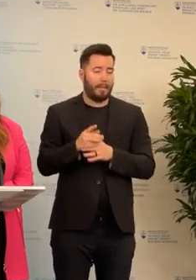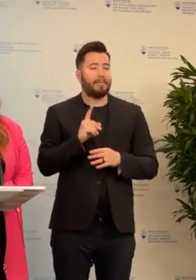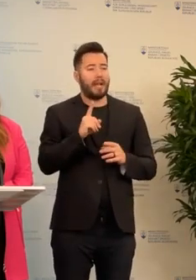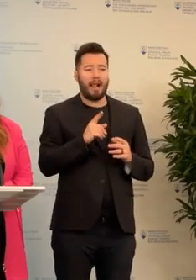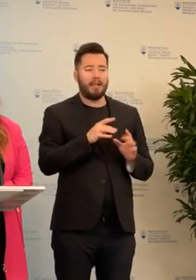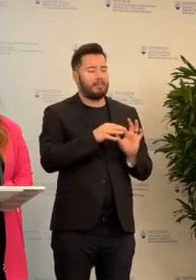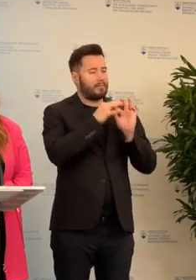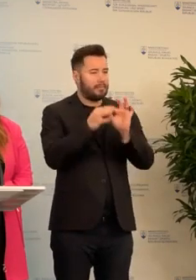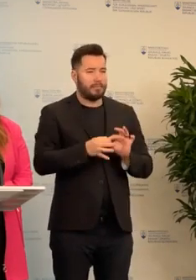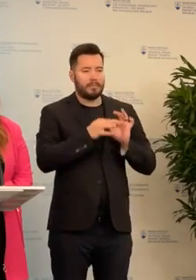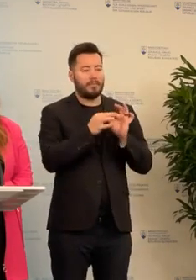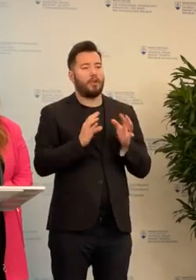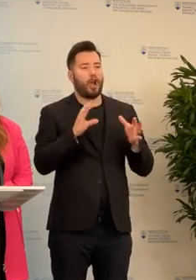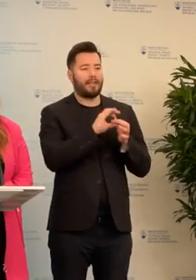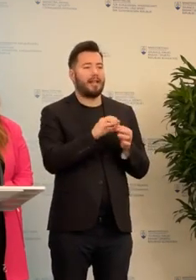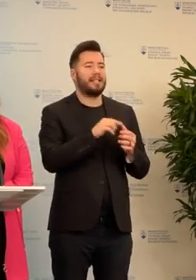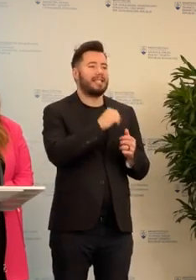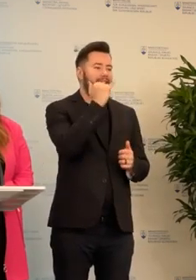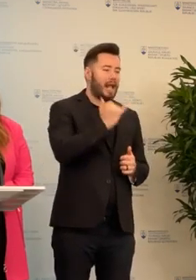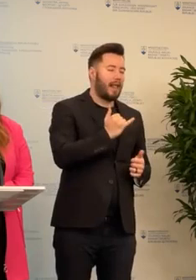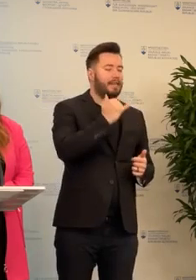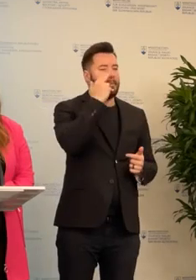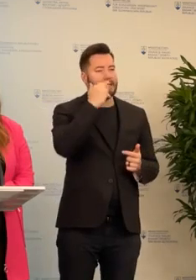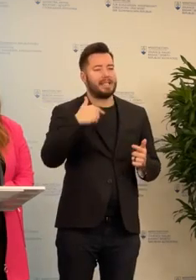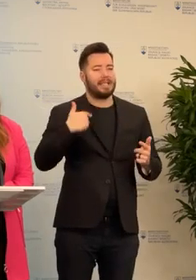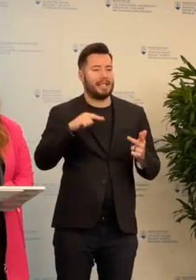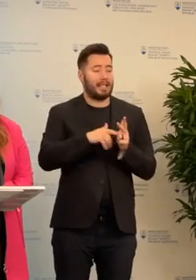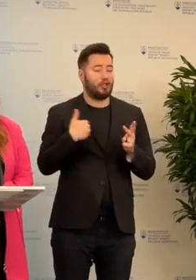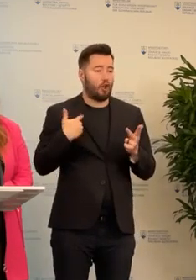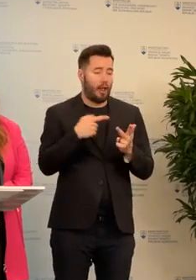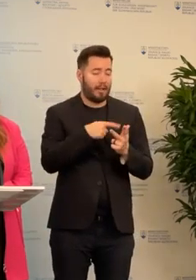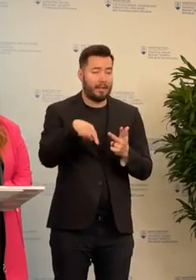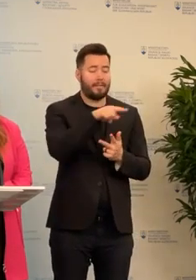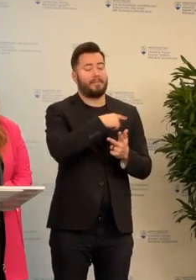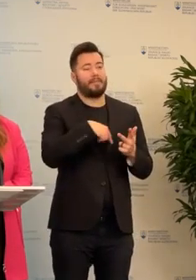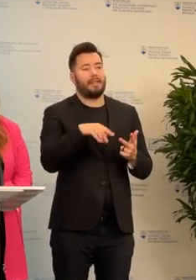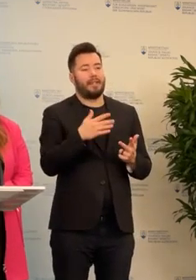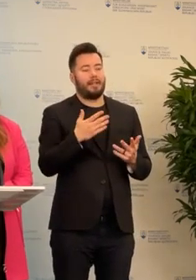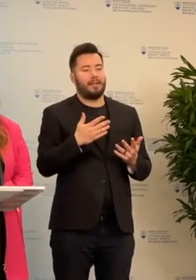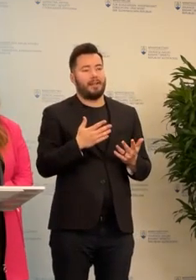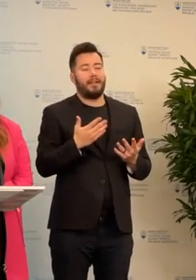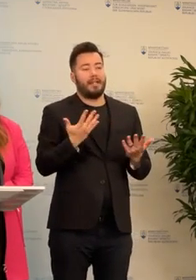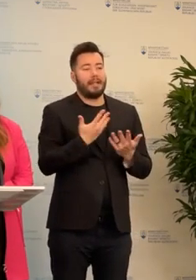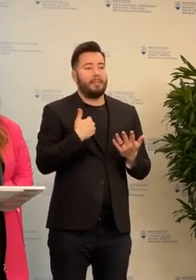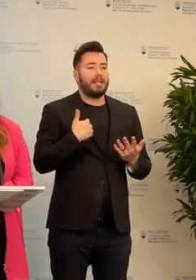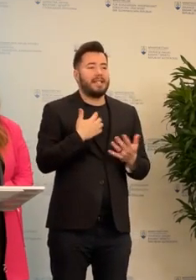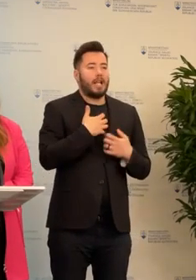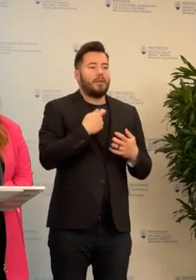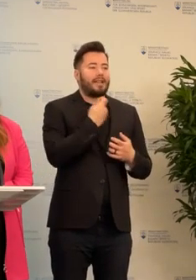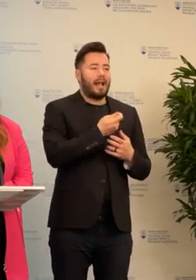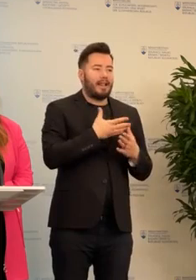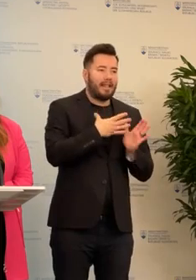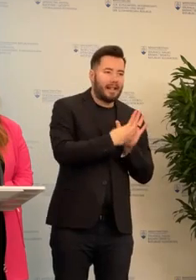permanentnom kontakte so základnými, meterskými, strednými školami, kde v podstate sa snažíme ich